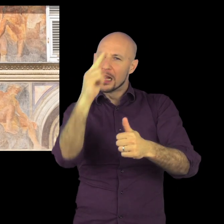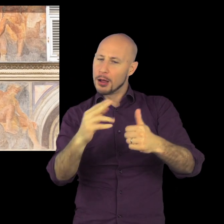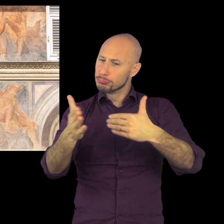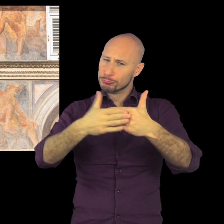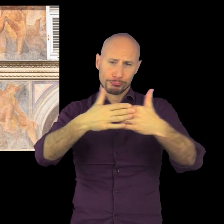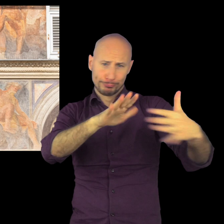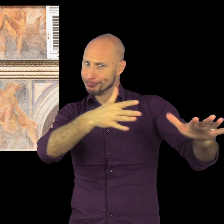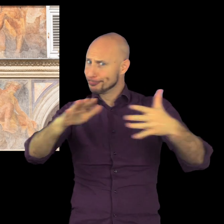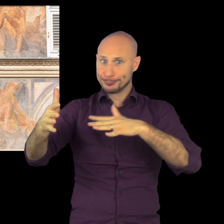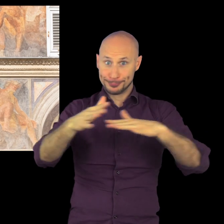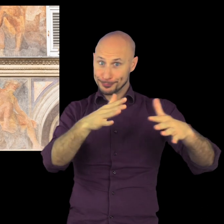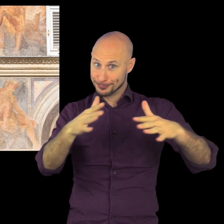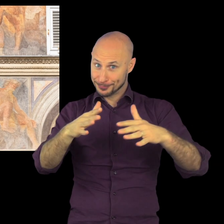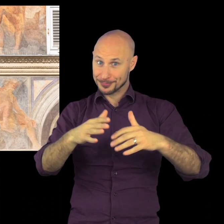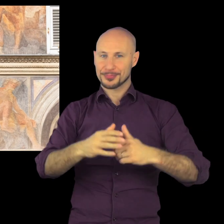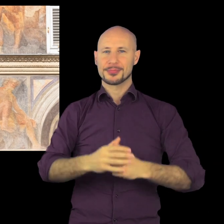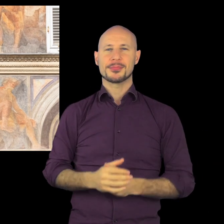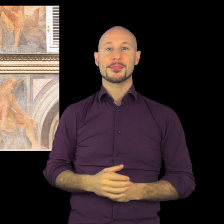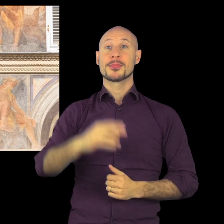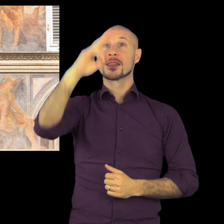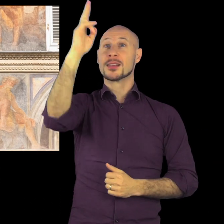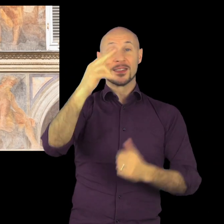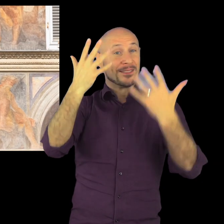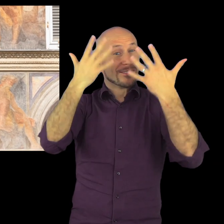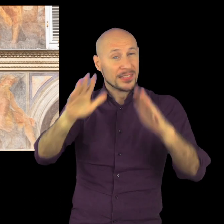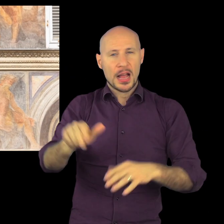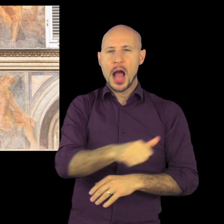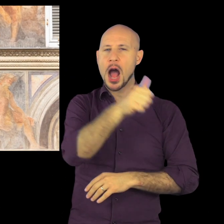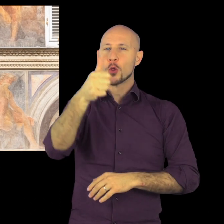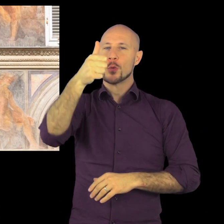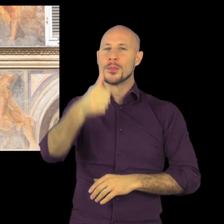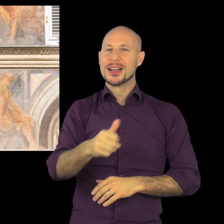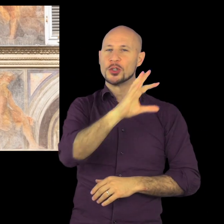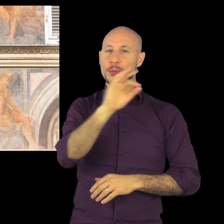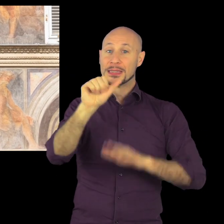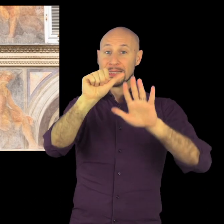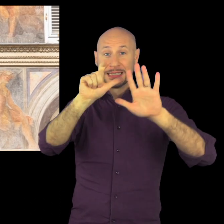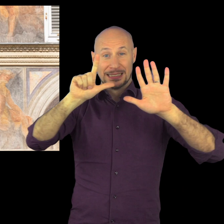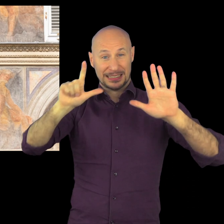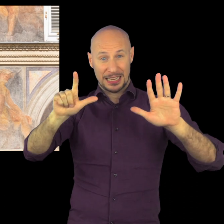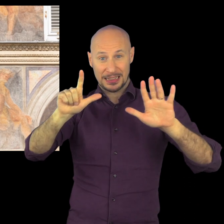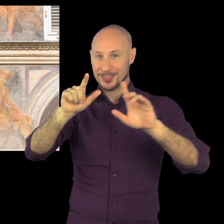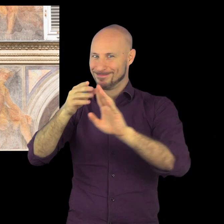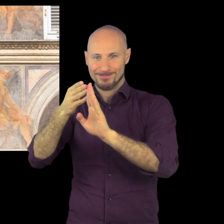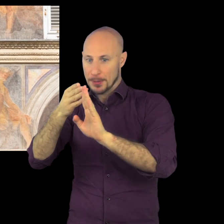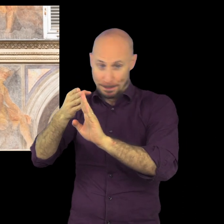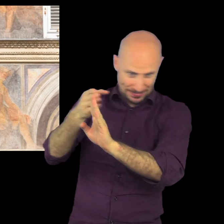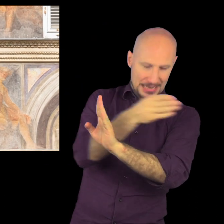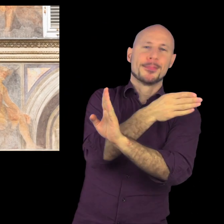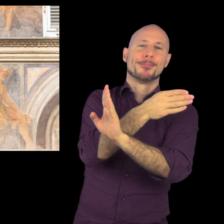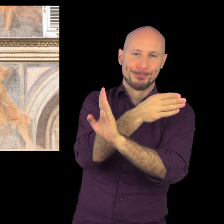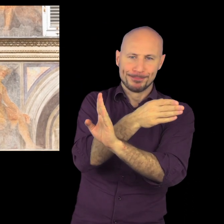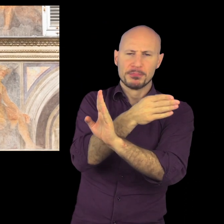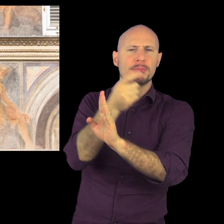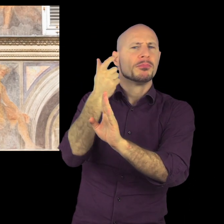estasiato tanto da paragonarla, appunto all'opera di Raffaello e dovette essere completata prima del 1567,